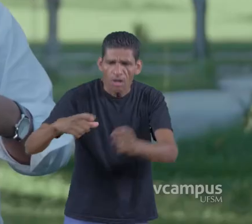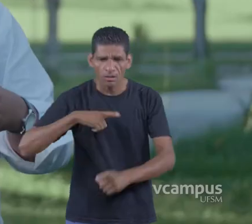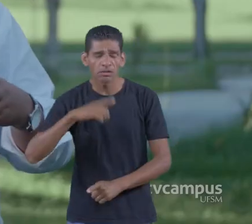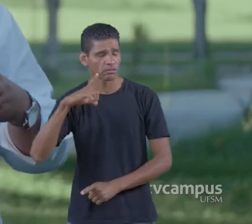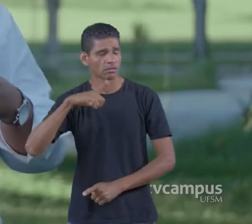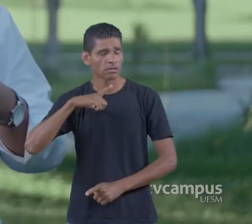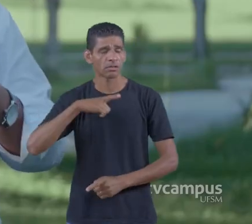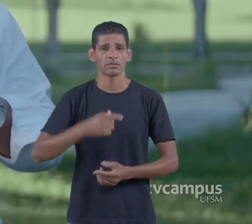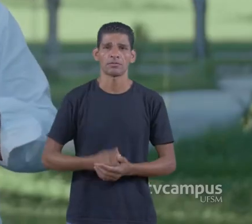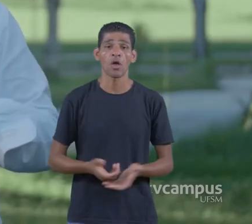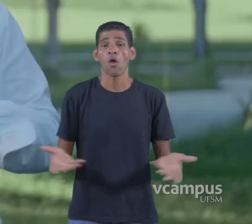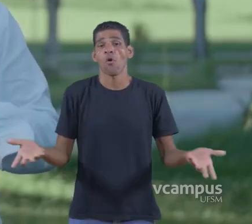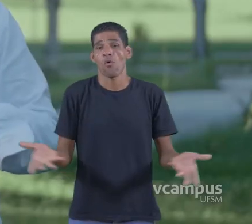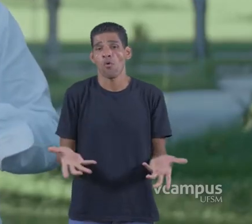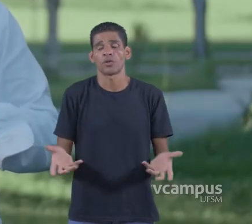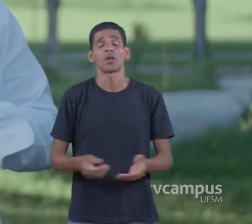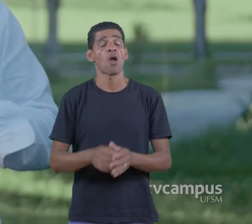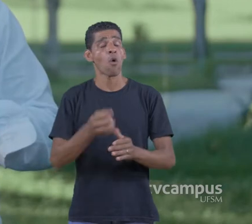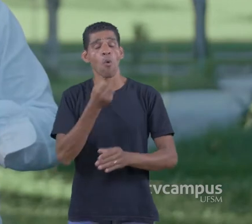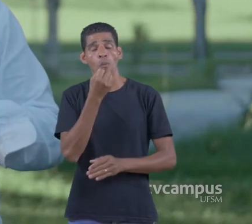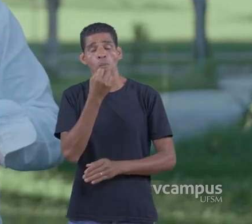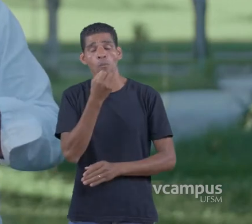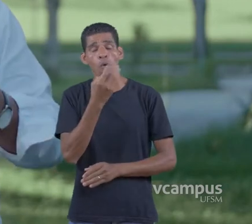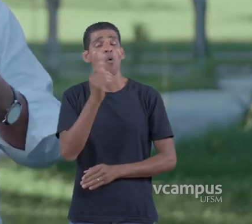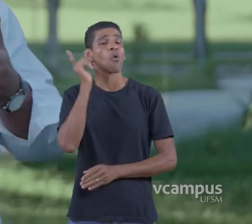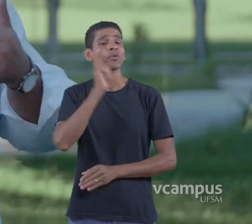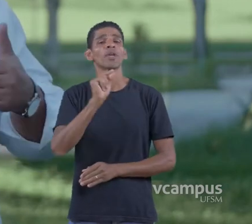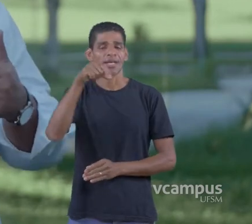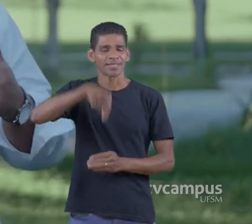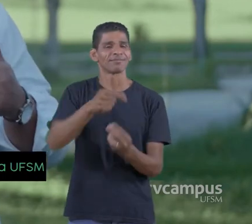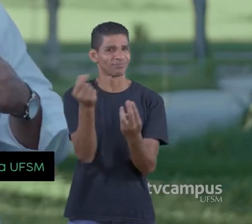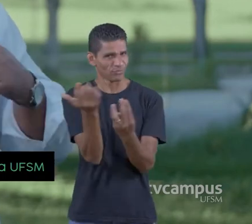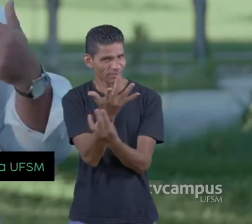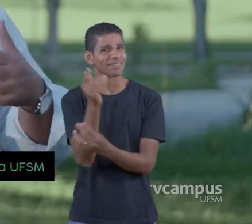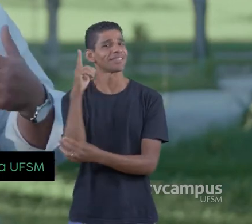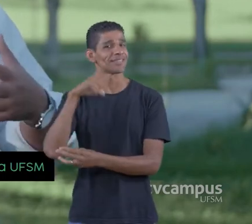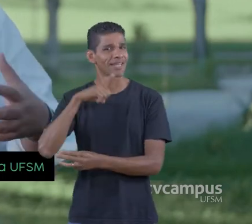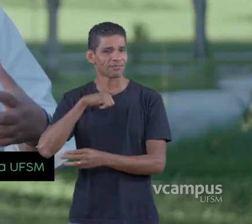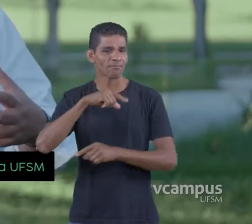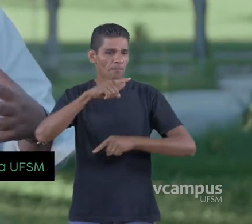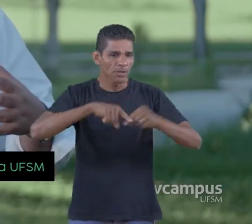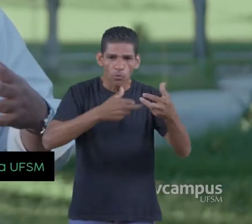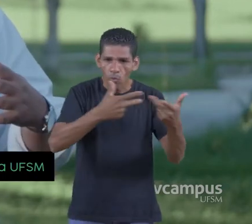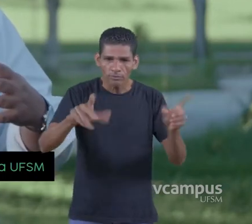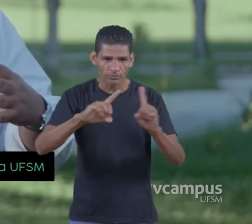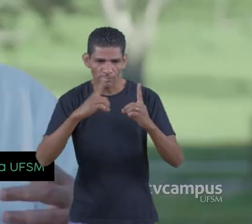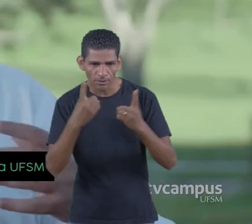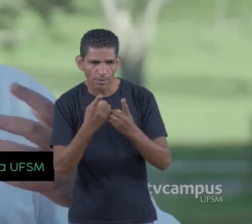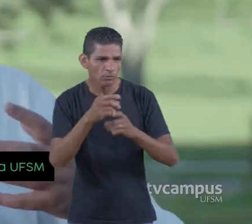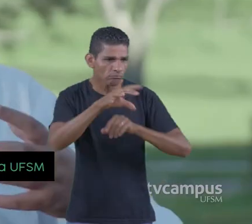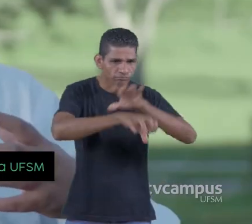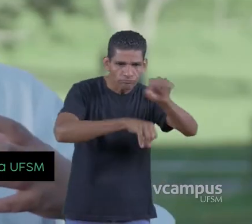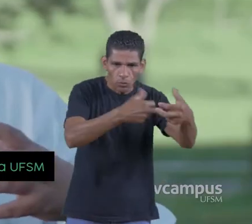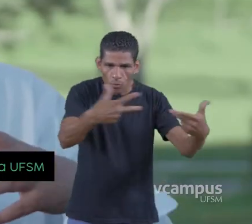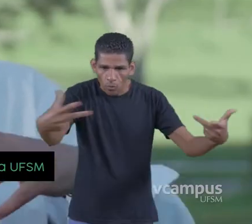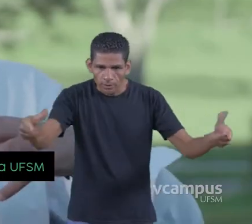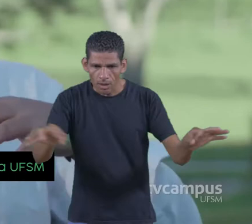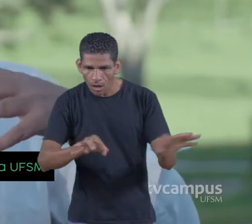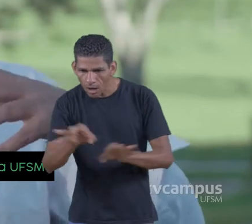todo o território da Quarta Colônia E hoje, felizmente, a Universidade Federal de Santa Maria tem como,